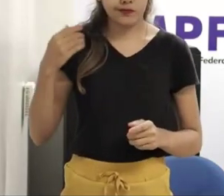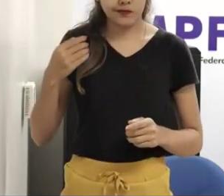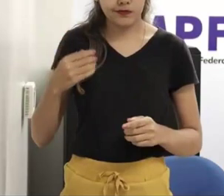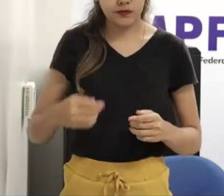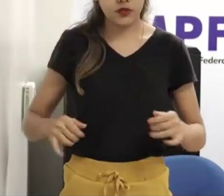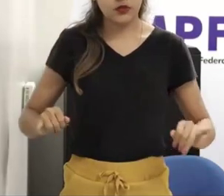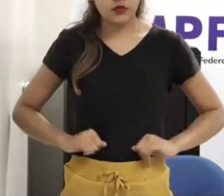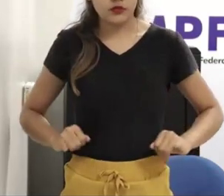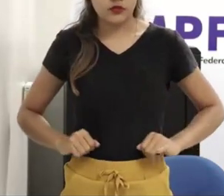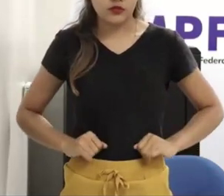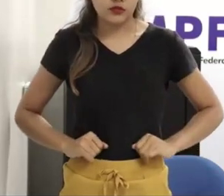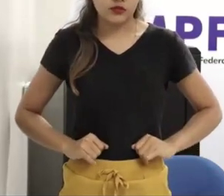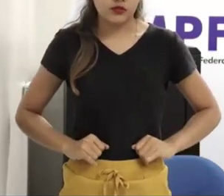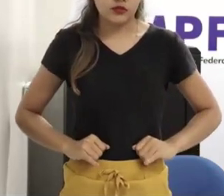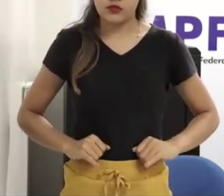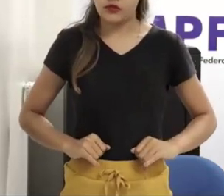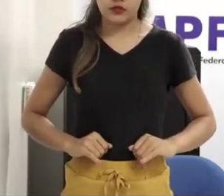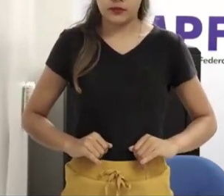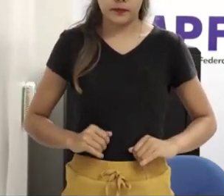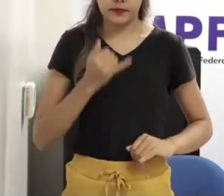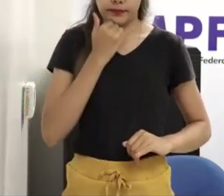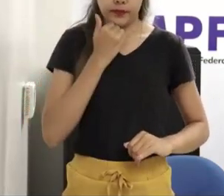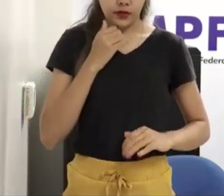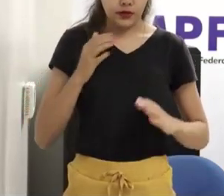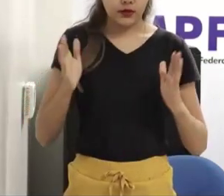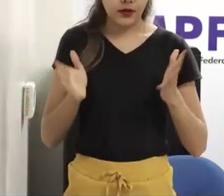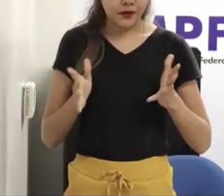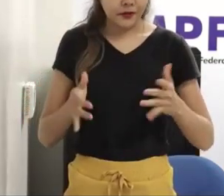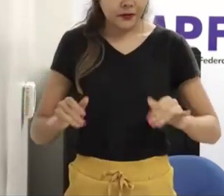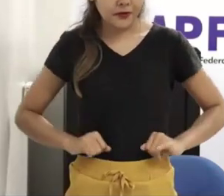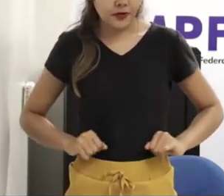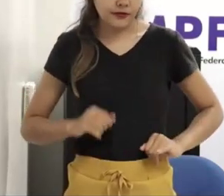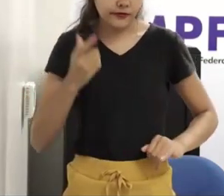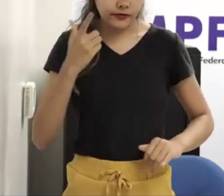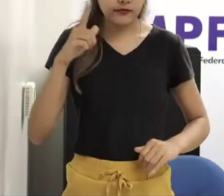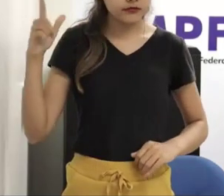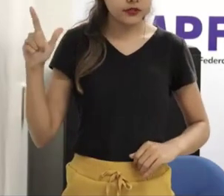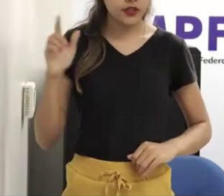essa conduta omissiva das famílias vítimas desses crimes